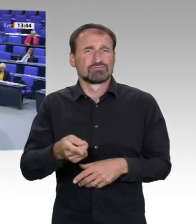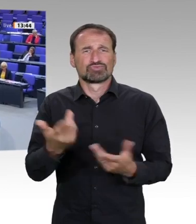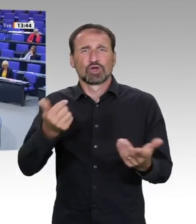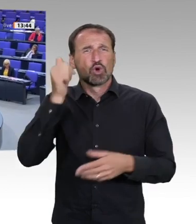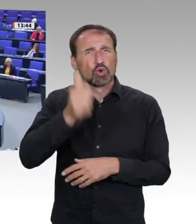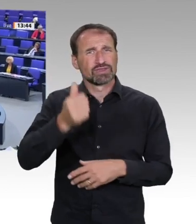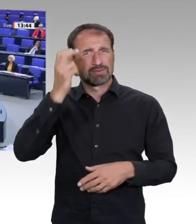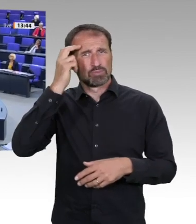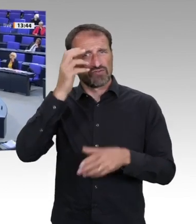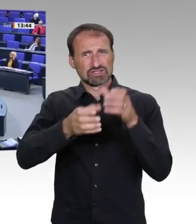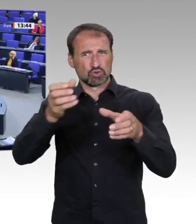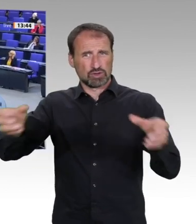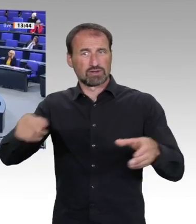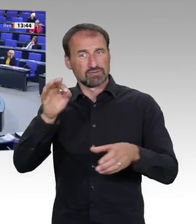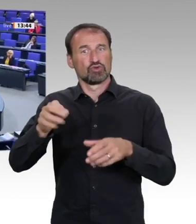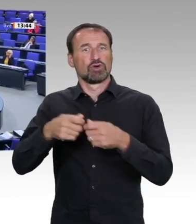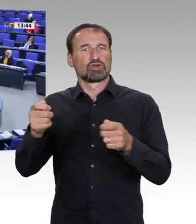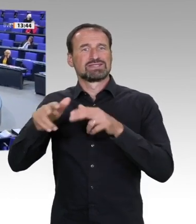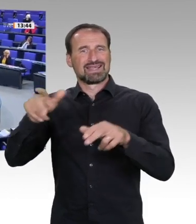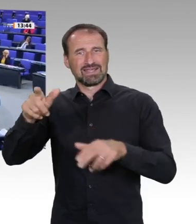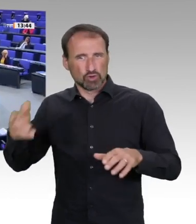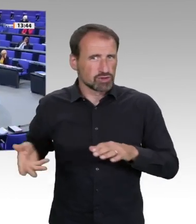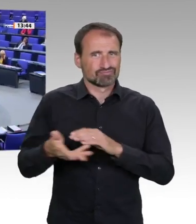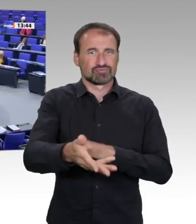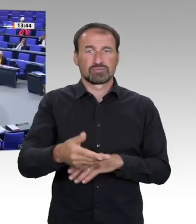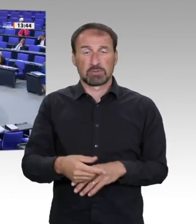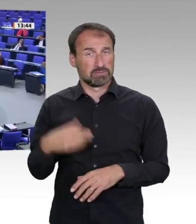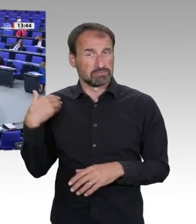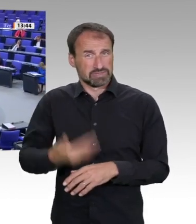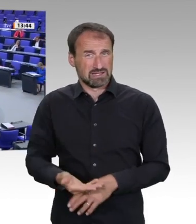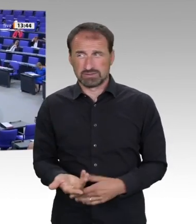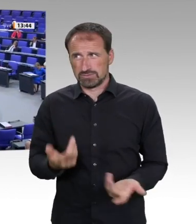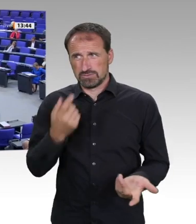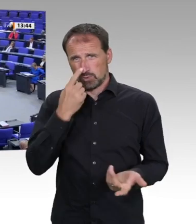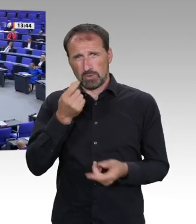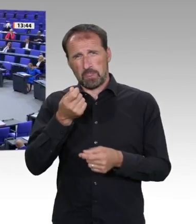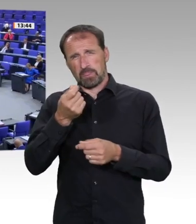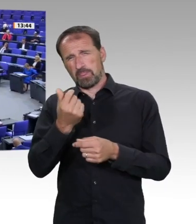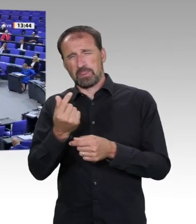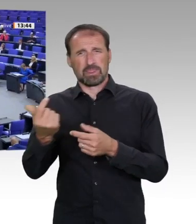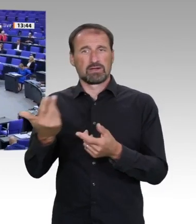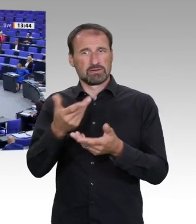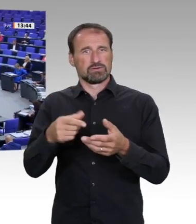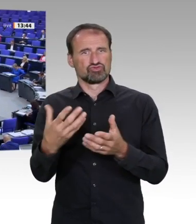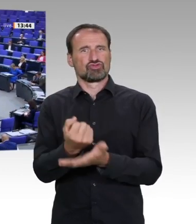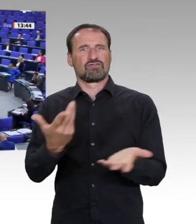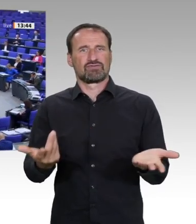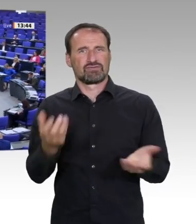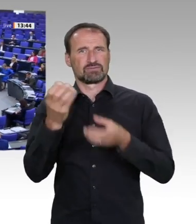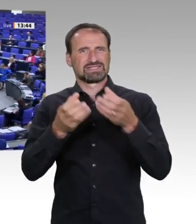Sehr geehrter Herr Präsident! Meine sehr geehrten Damen und Herren! Es sollte selbstverständlich sein, dass es einen